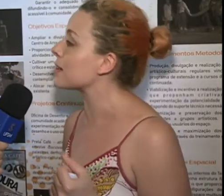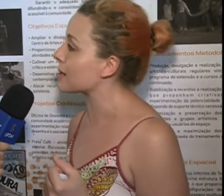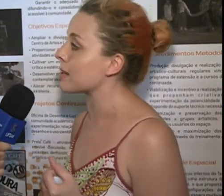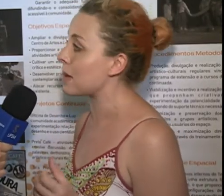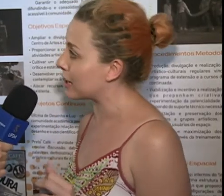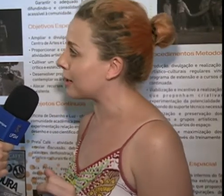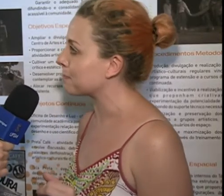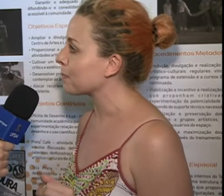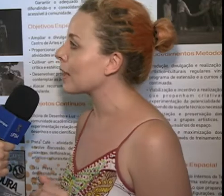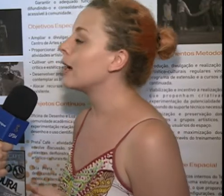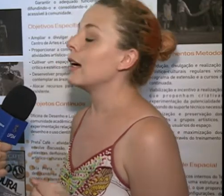de Santa Maria.